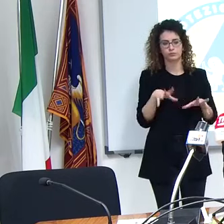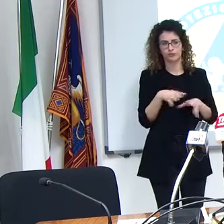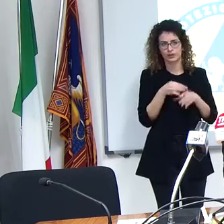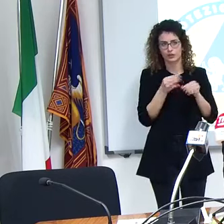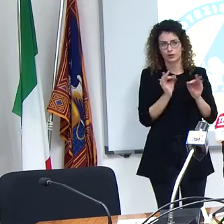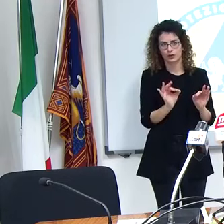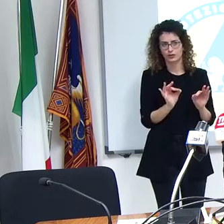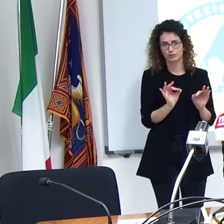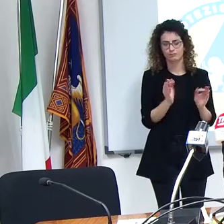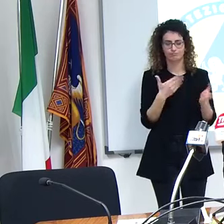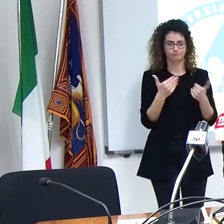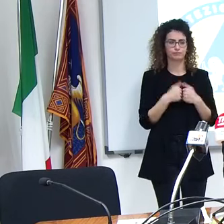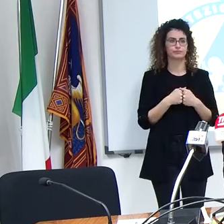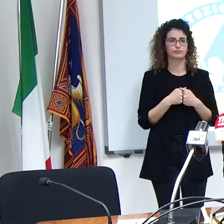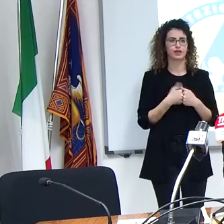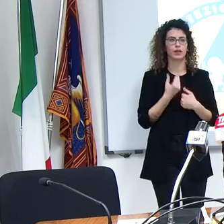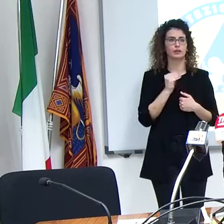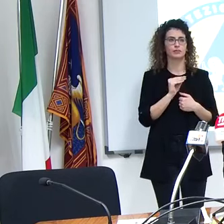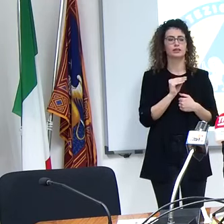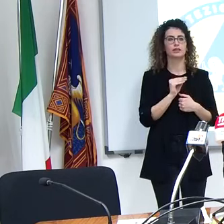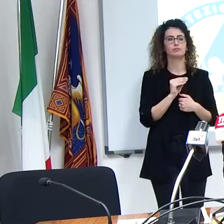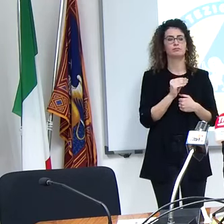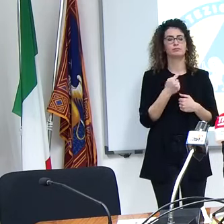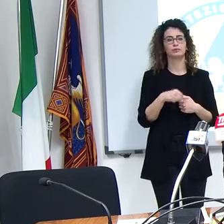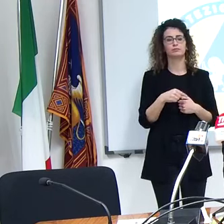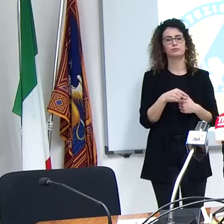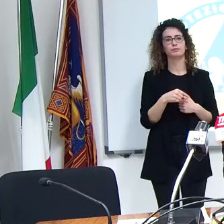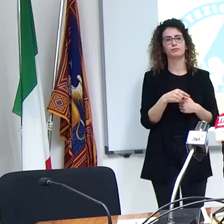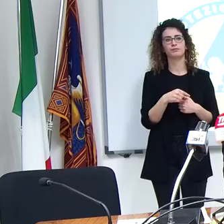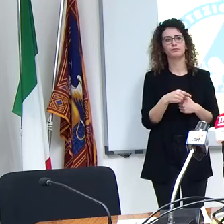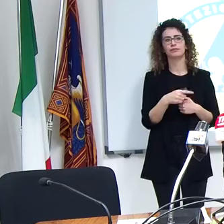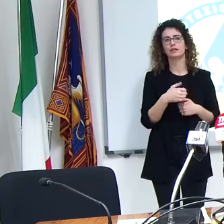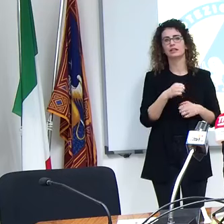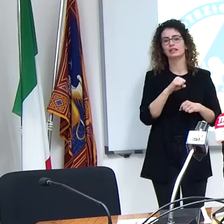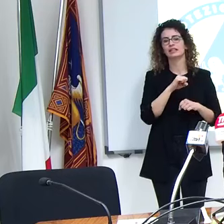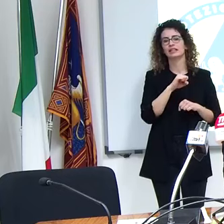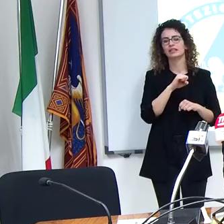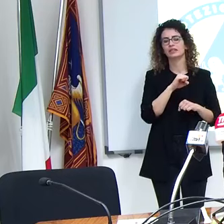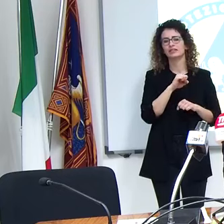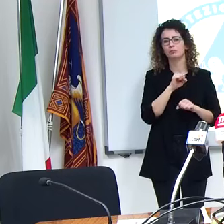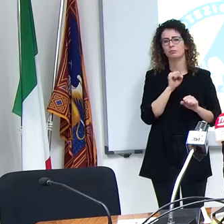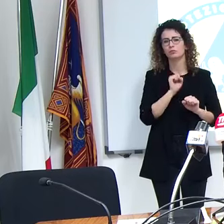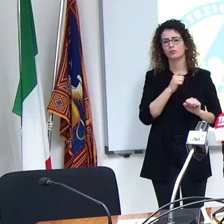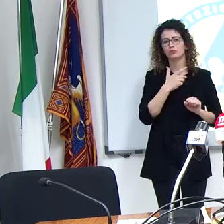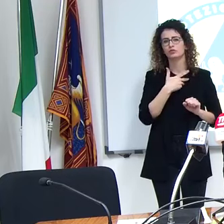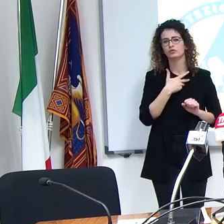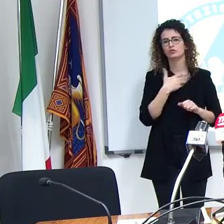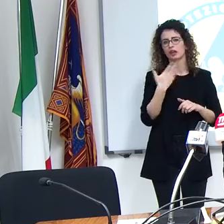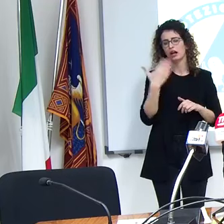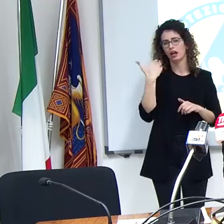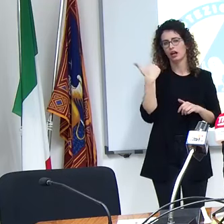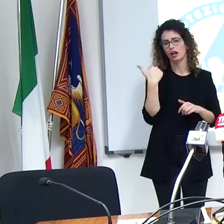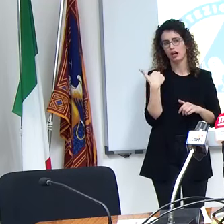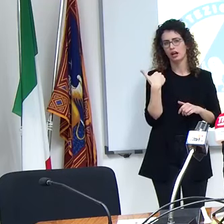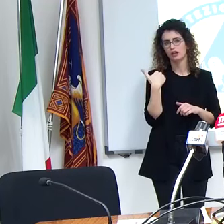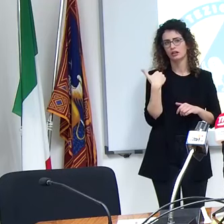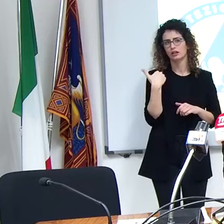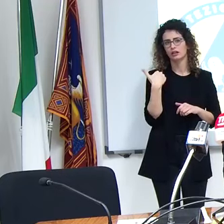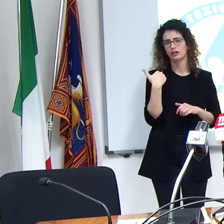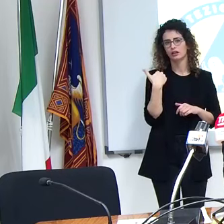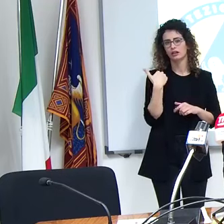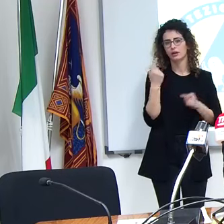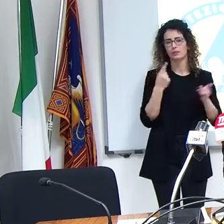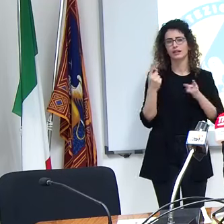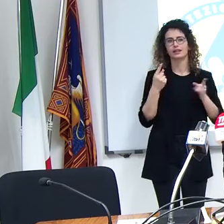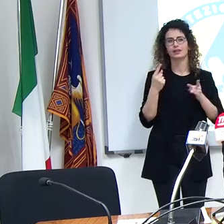velocizziamo questa domanda ci arriva io forse l'avevo già posta a suo tempo a Natale